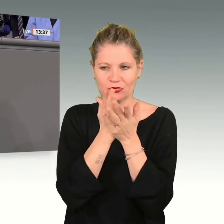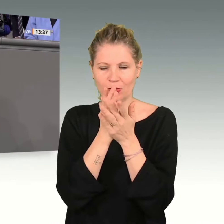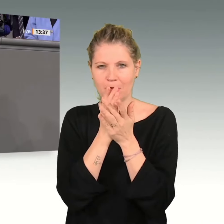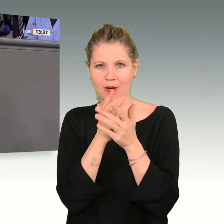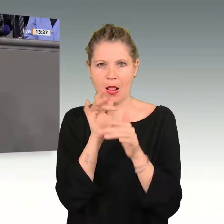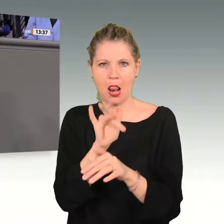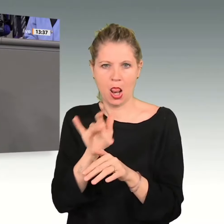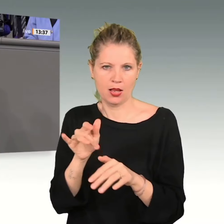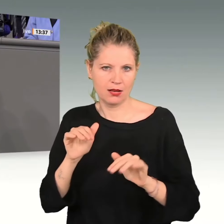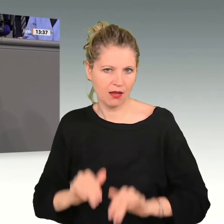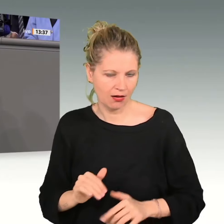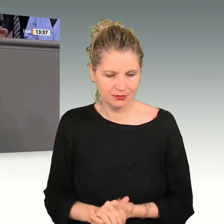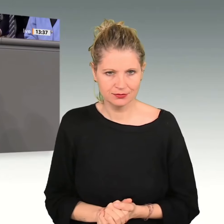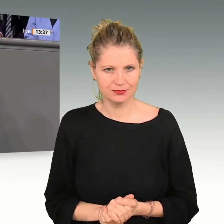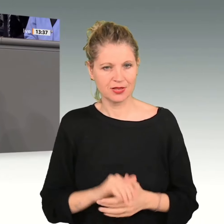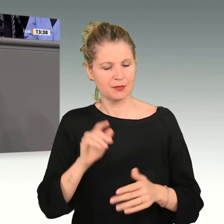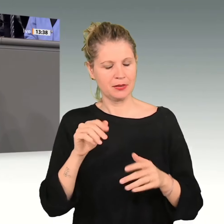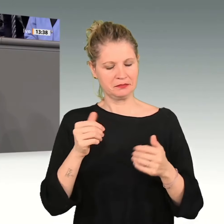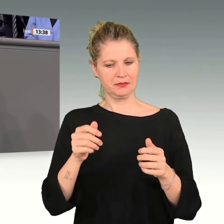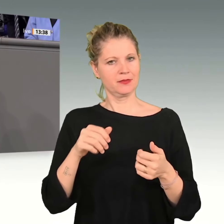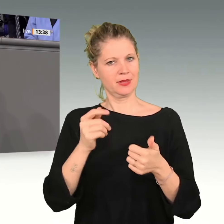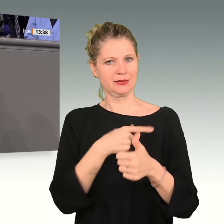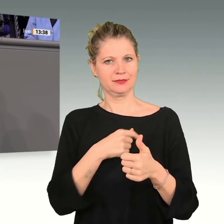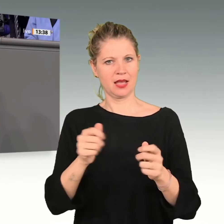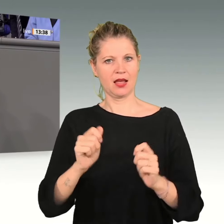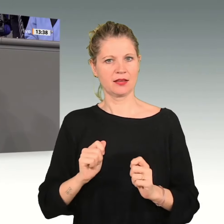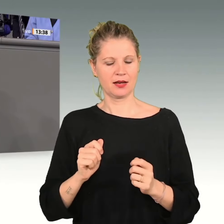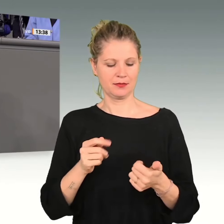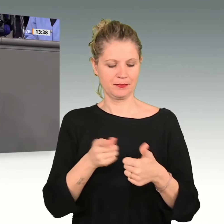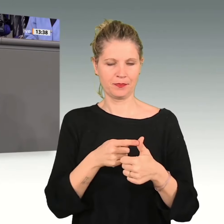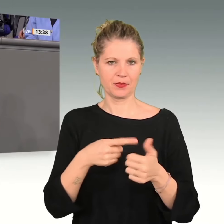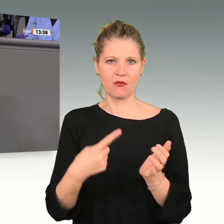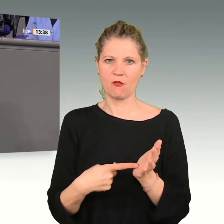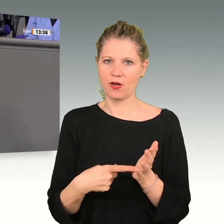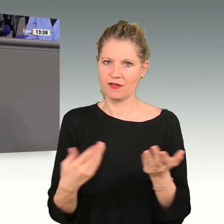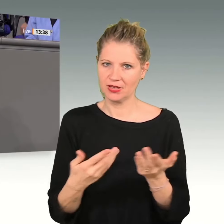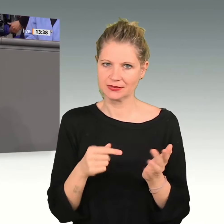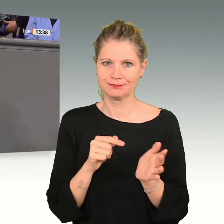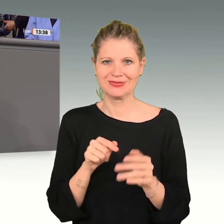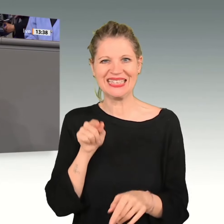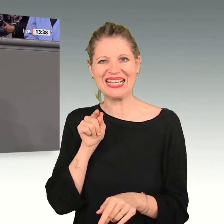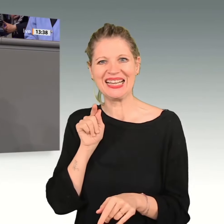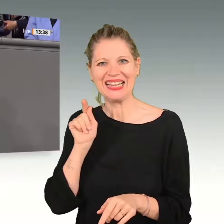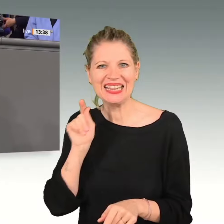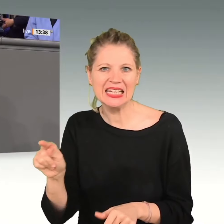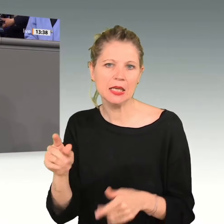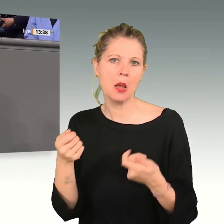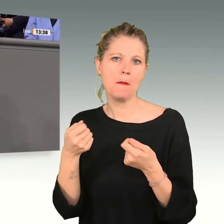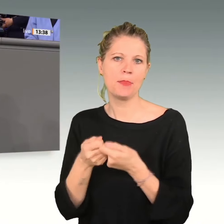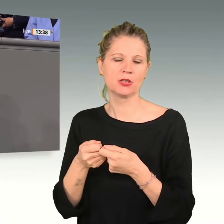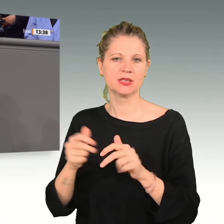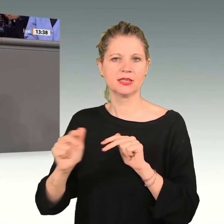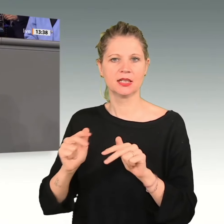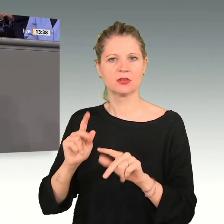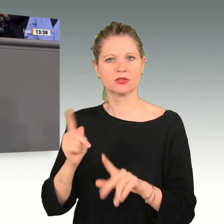Zum einen ist es mal so, Sie fordern in diesem Antrag an einer ganz bestimmten Stelle, die Bundesregierung möge das Projekt